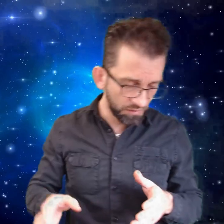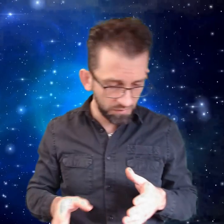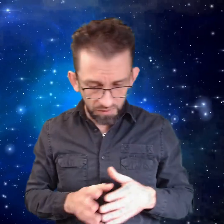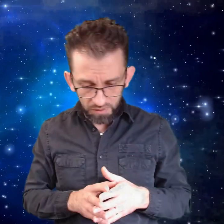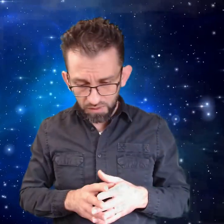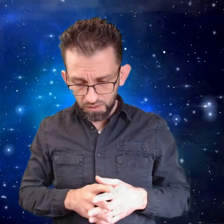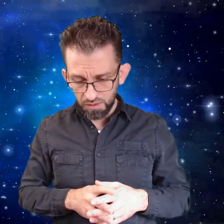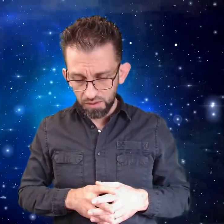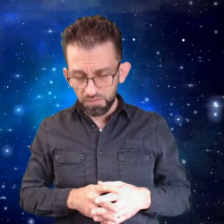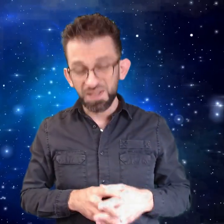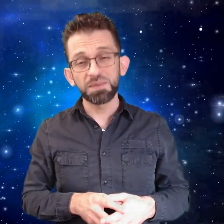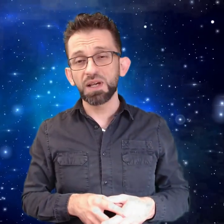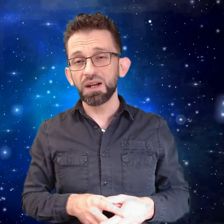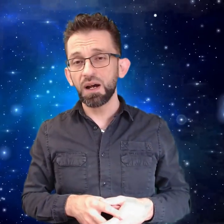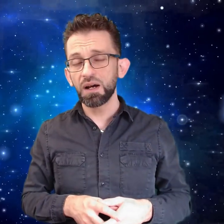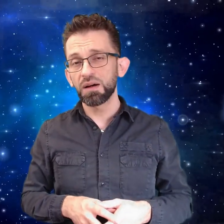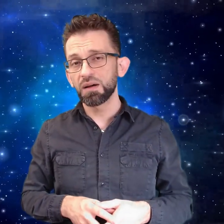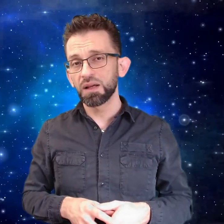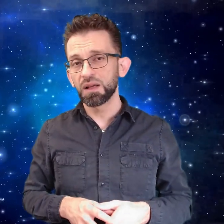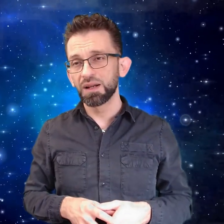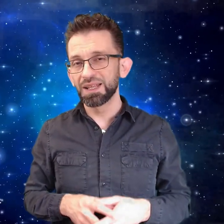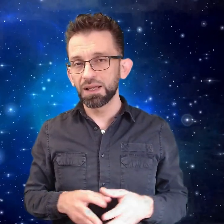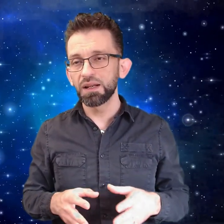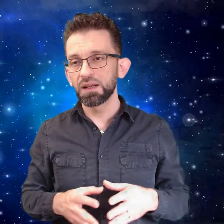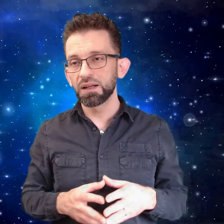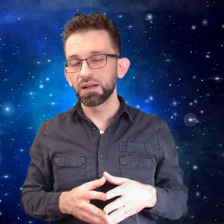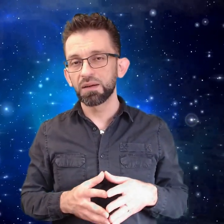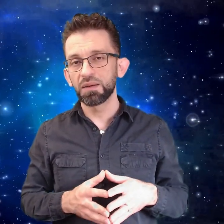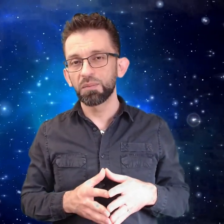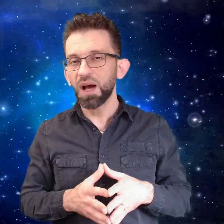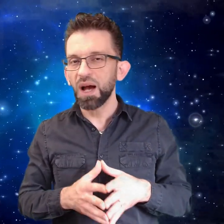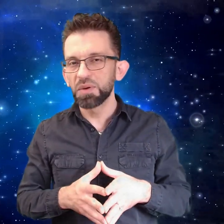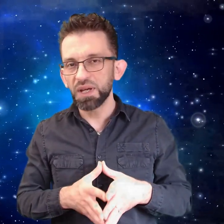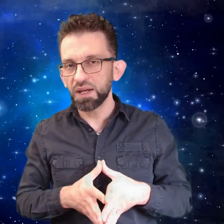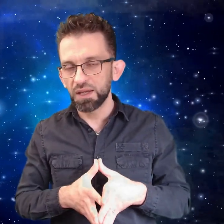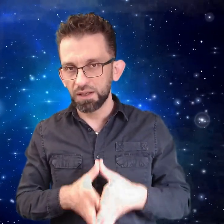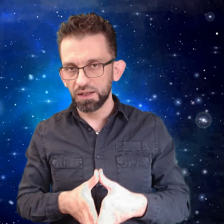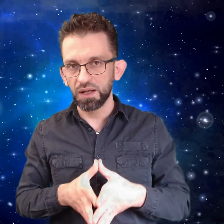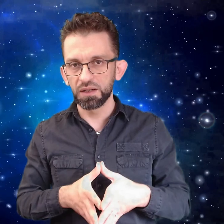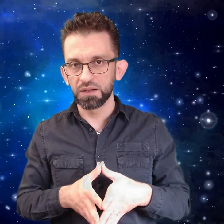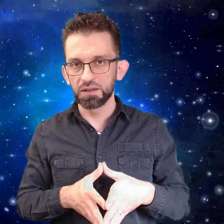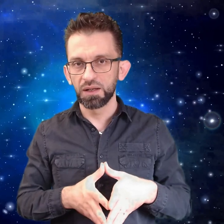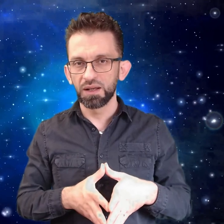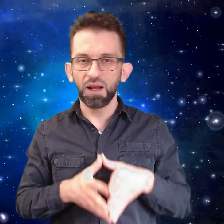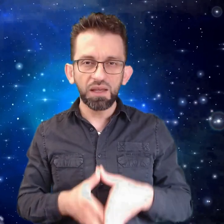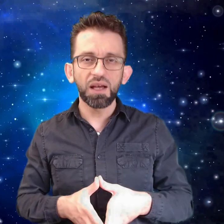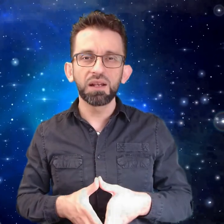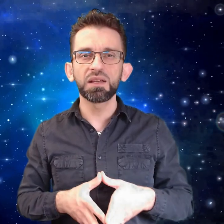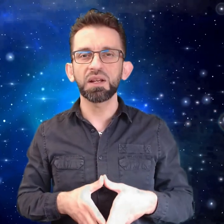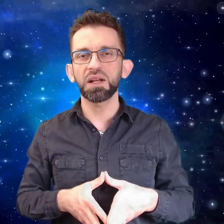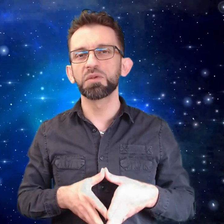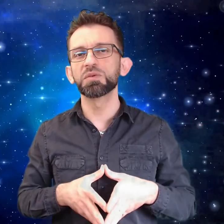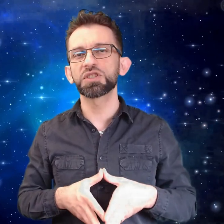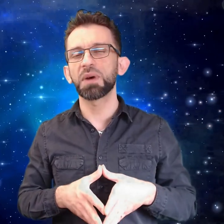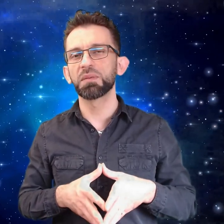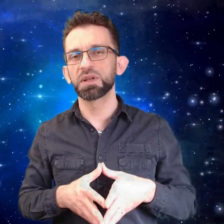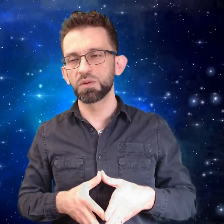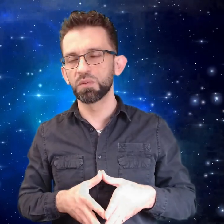بس بصراحة الكل ما حابب يحكي عن الحقيقة الحقيقة اللي هي نحن بمجتمع مأزوم